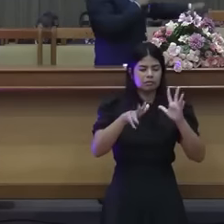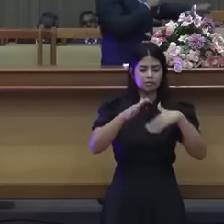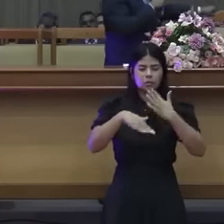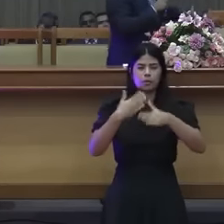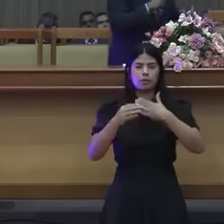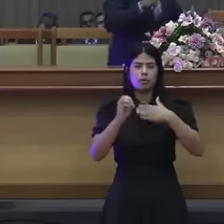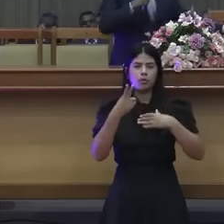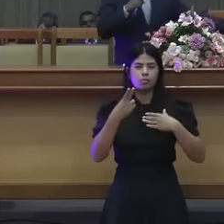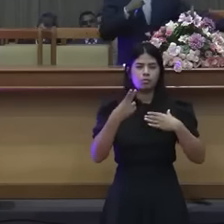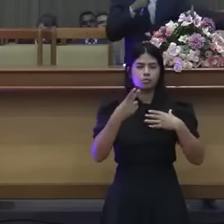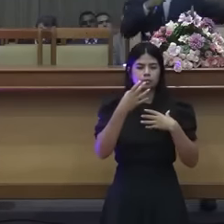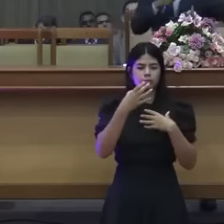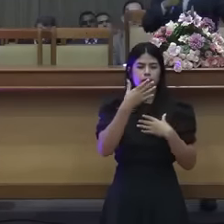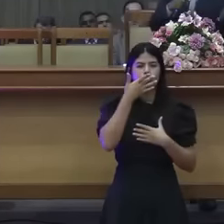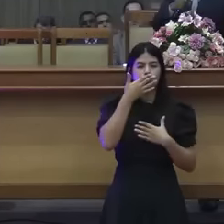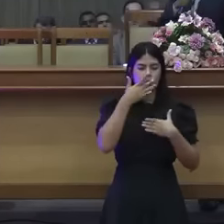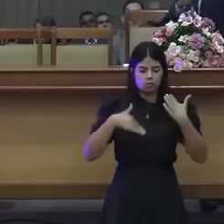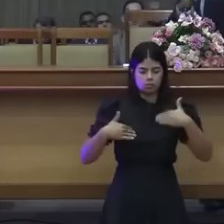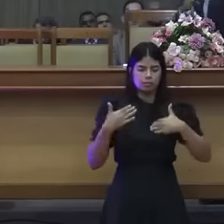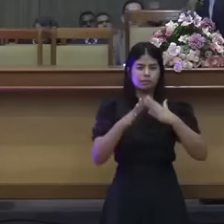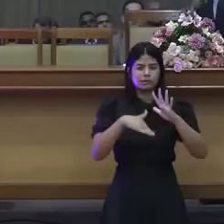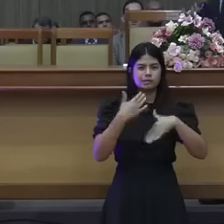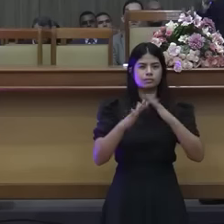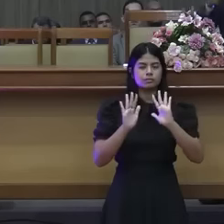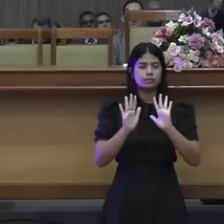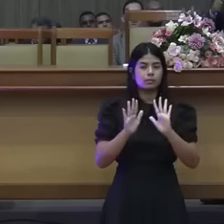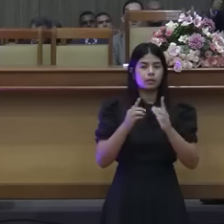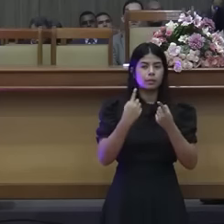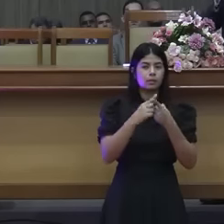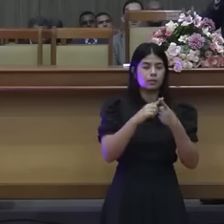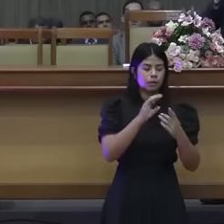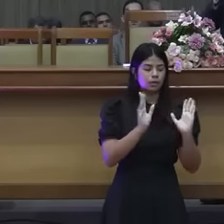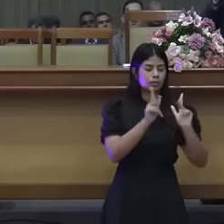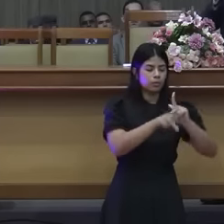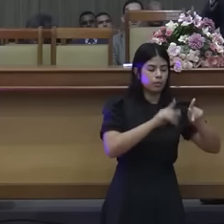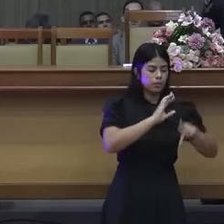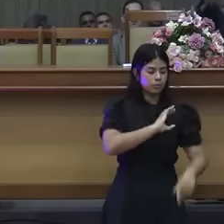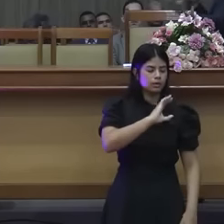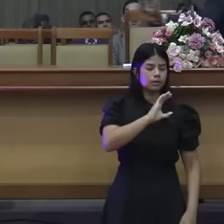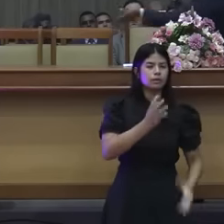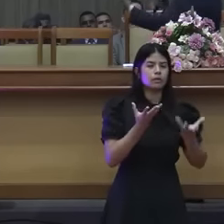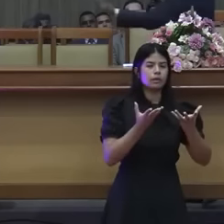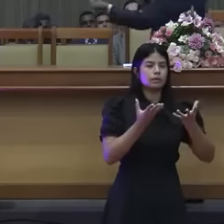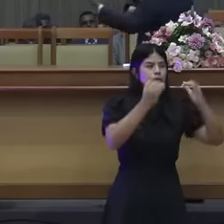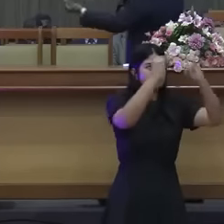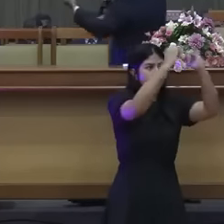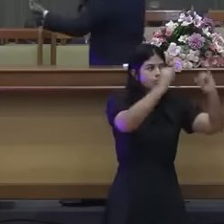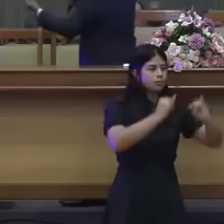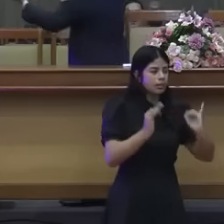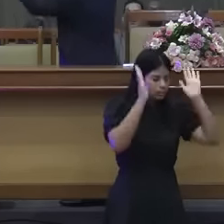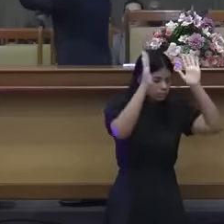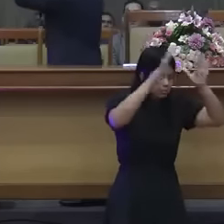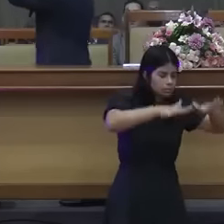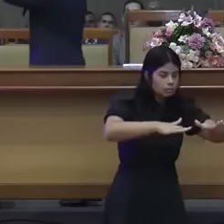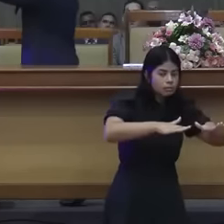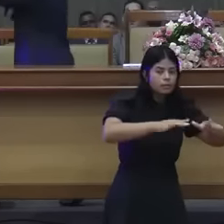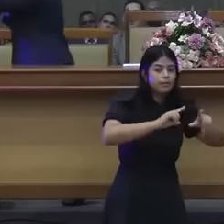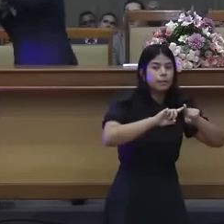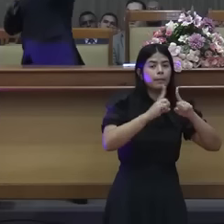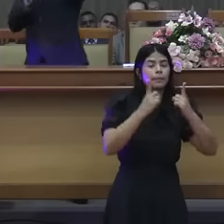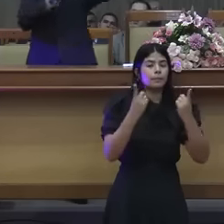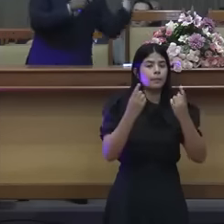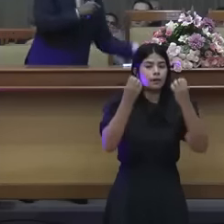cananeus, eles queriam adorar ídolos e misturavam as cores. Não marcarais os teus